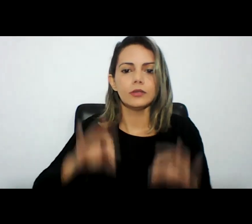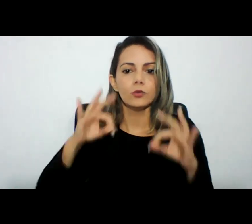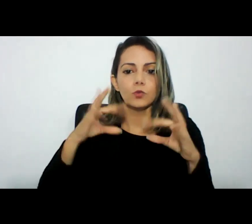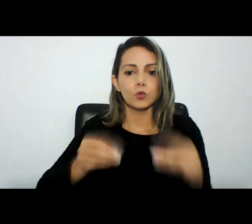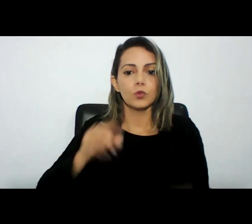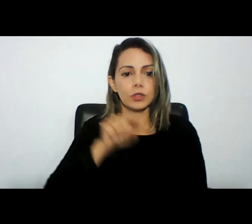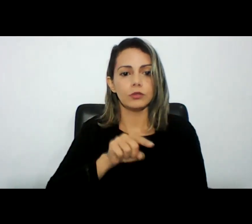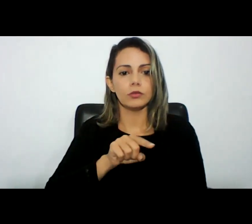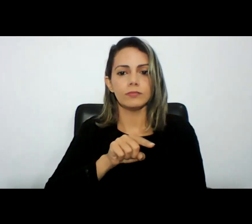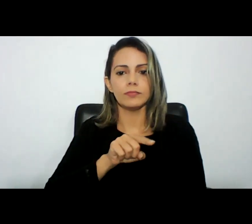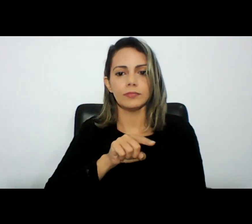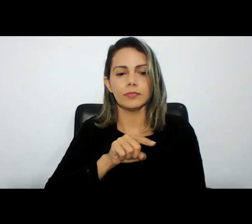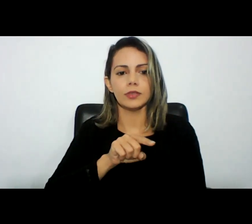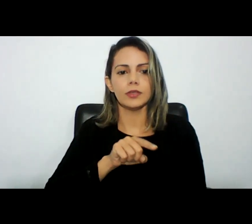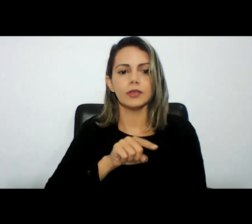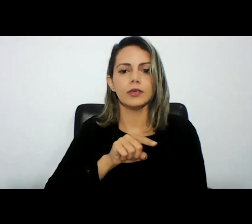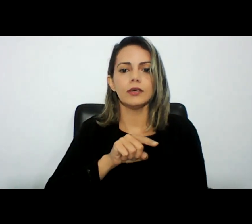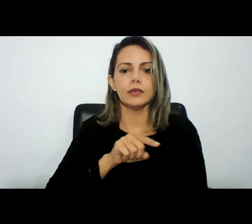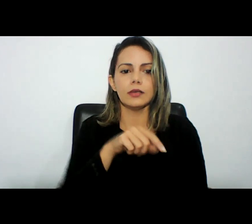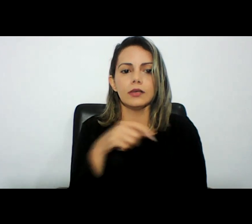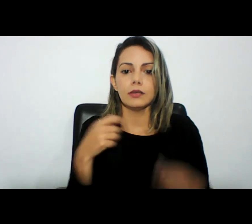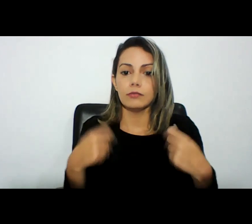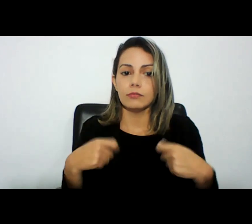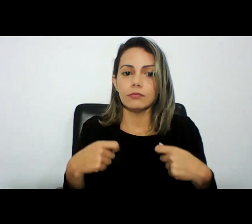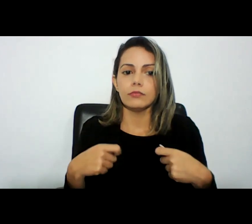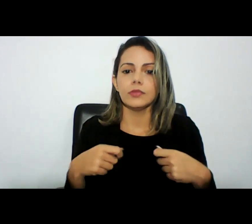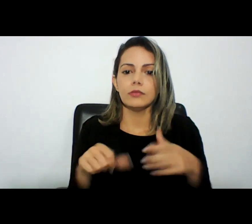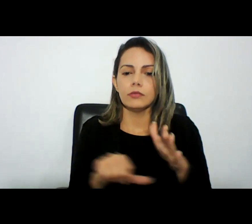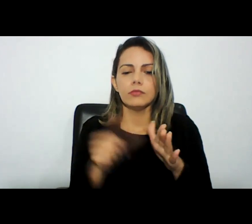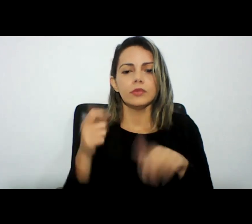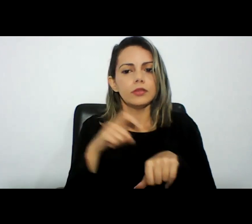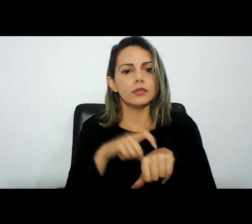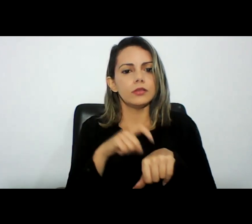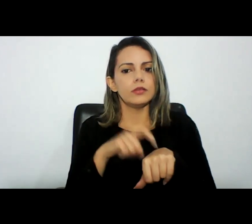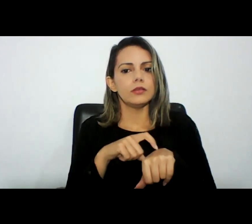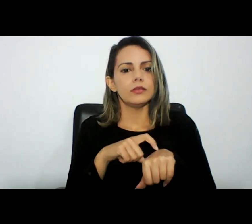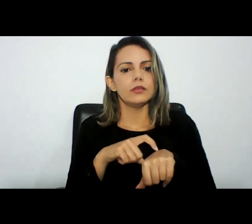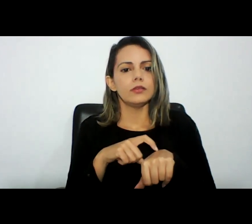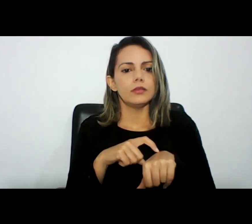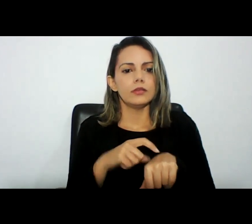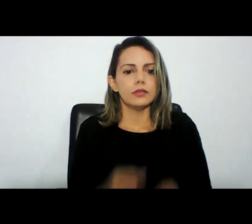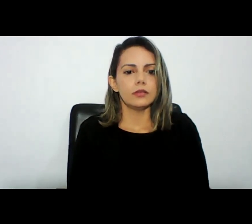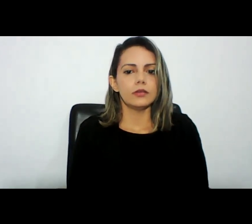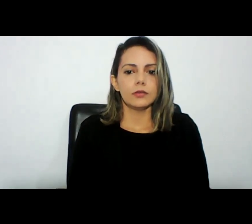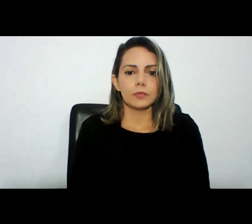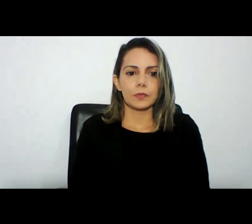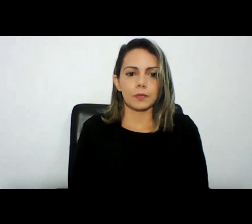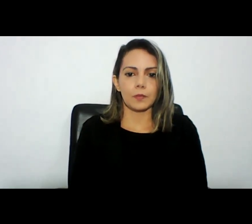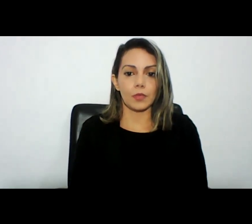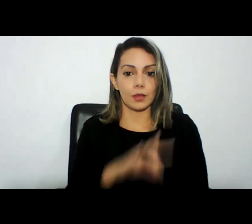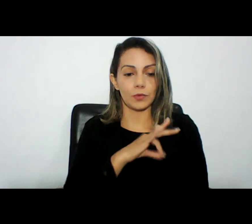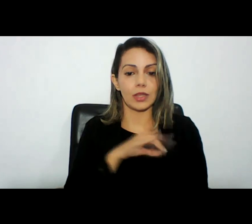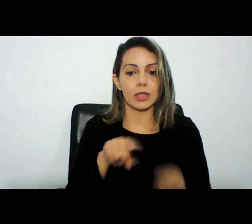importam num primeiro momento de municiar a polícia judiciária e o ministério público nas suas